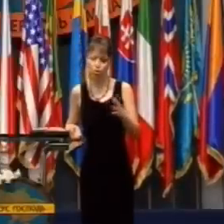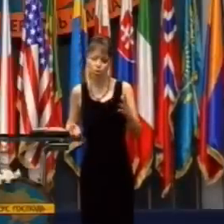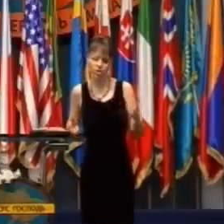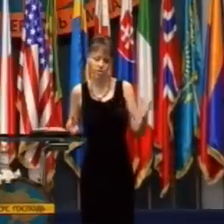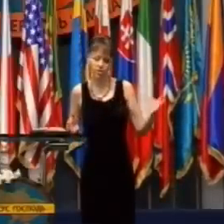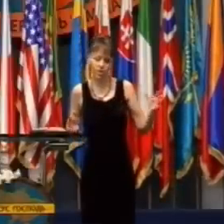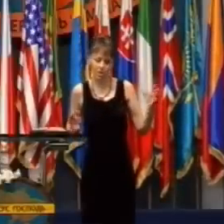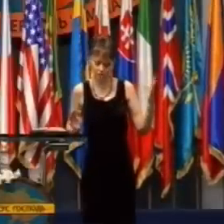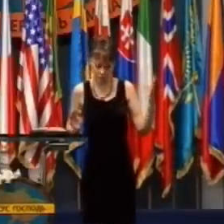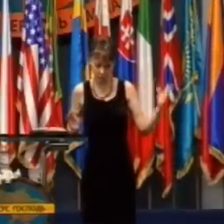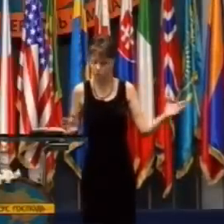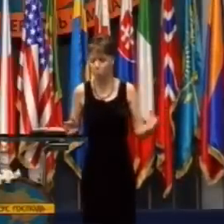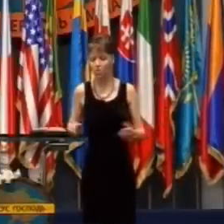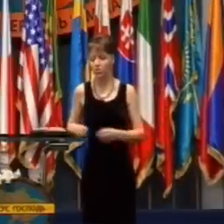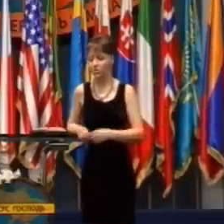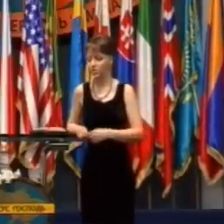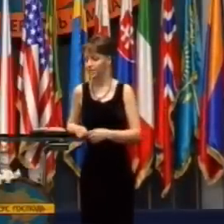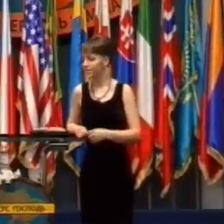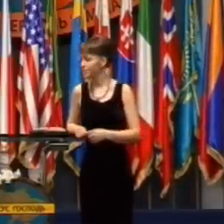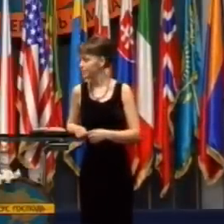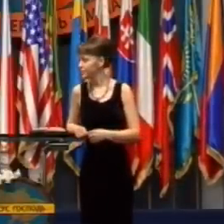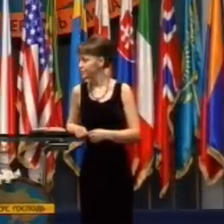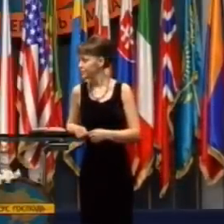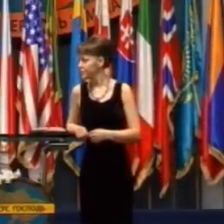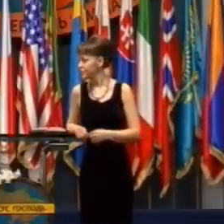takže som vôbec nespal.